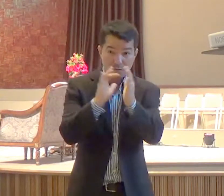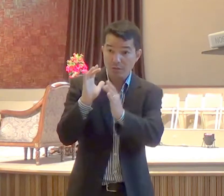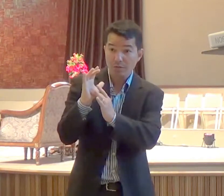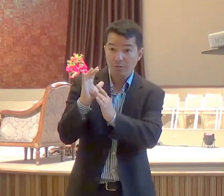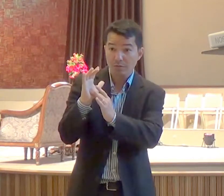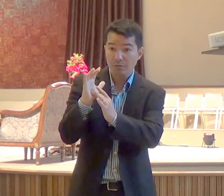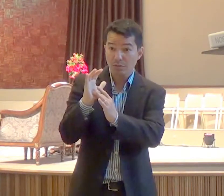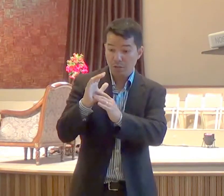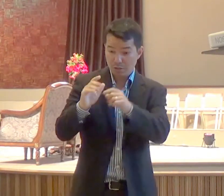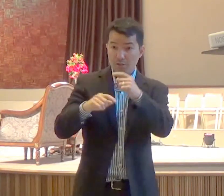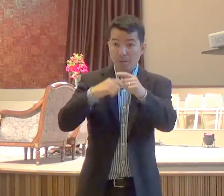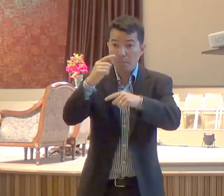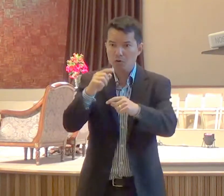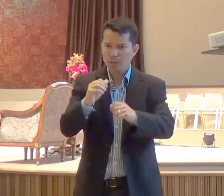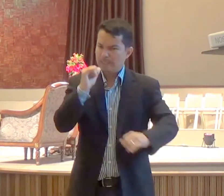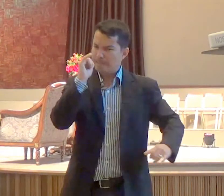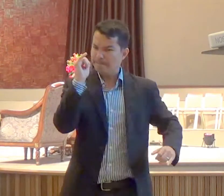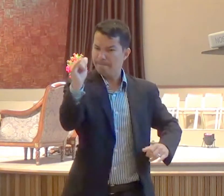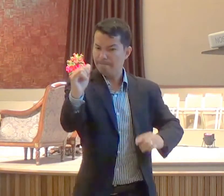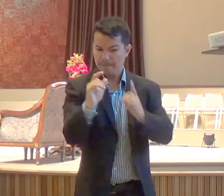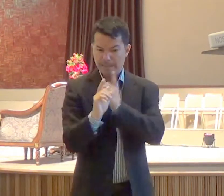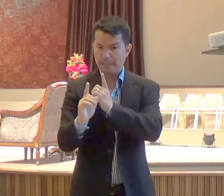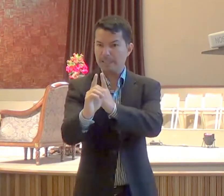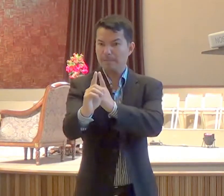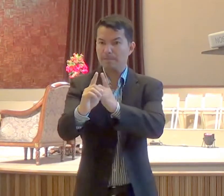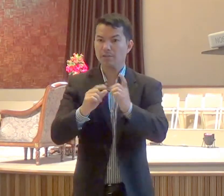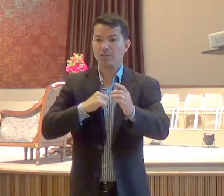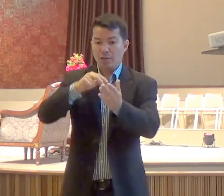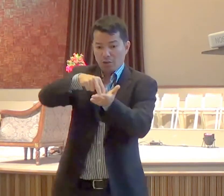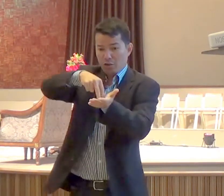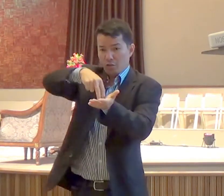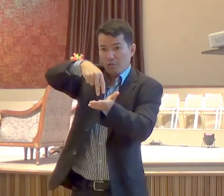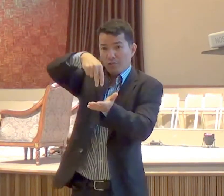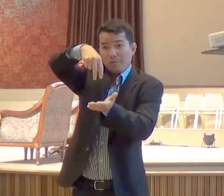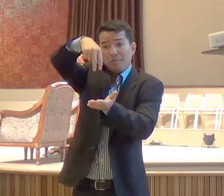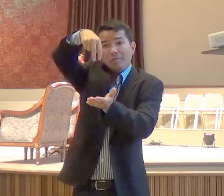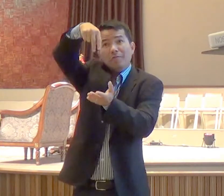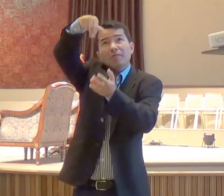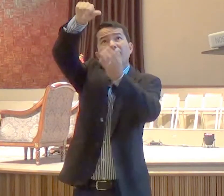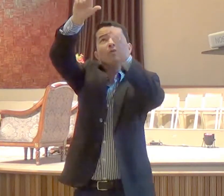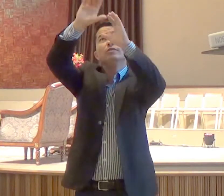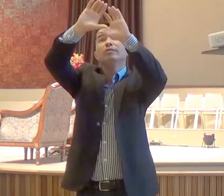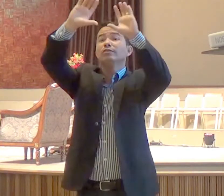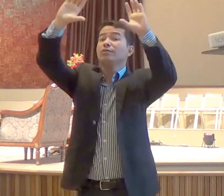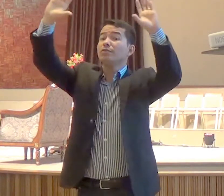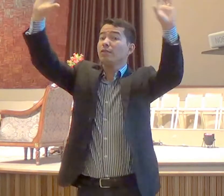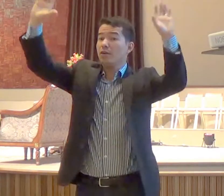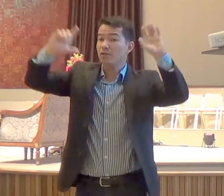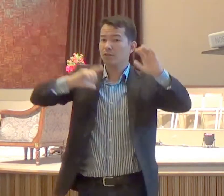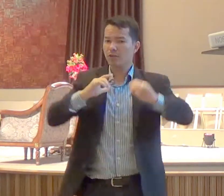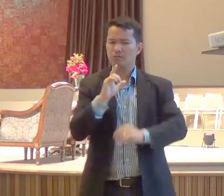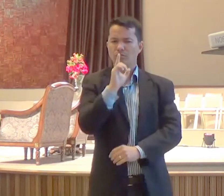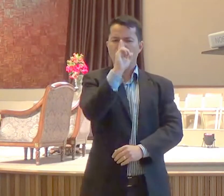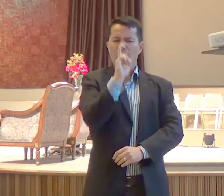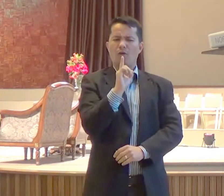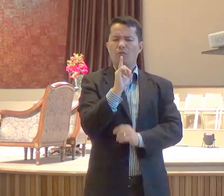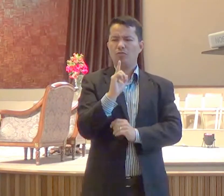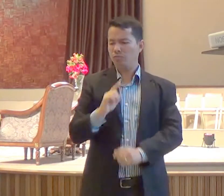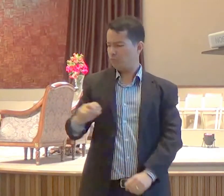depois de lhes ter falado, foi recebido no céu e assentou-se à destra de Deus, e eles